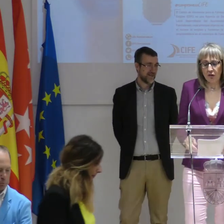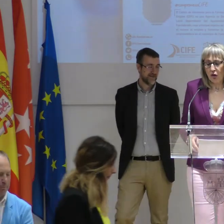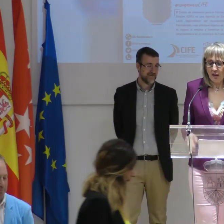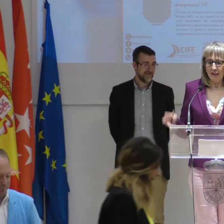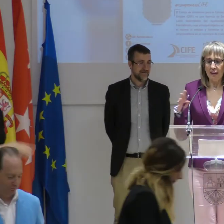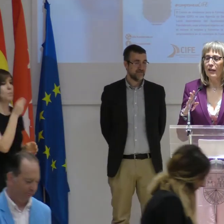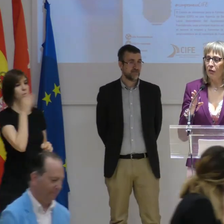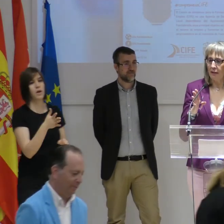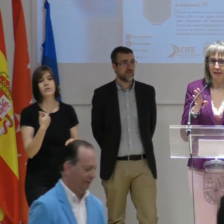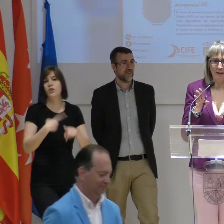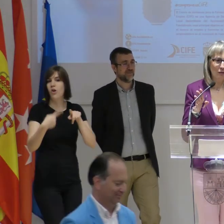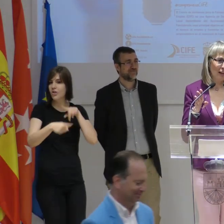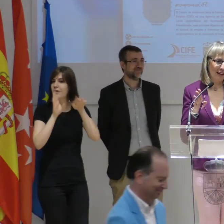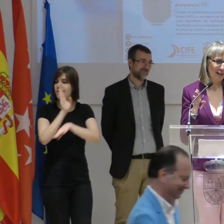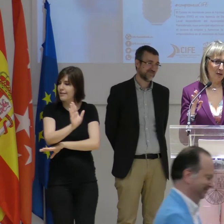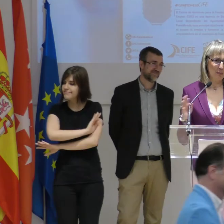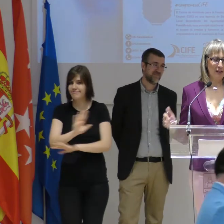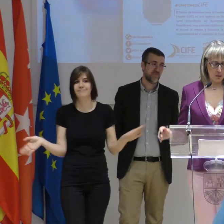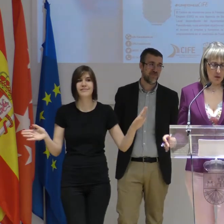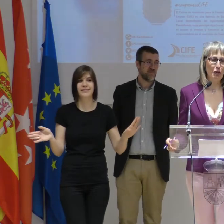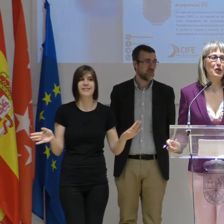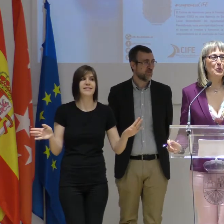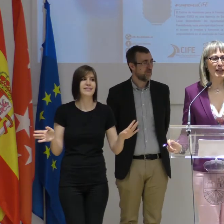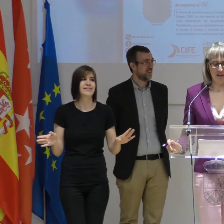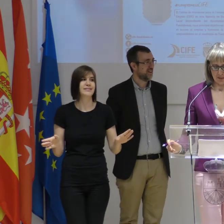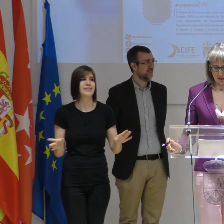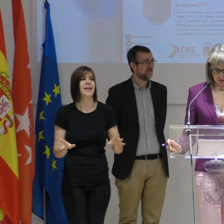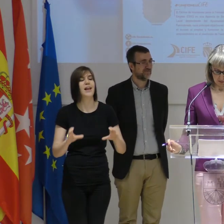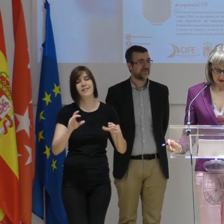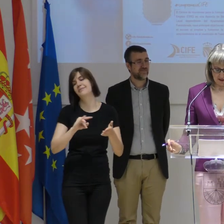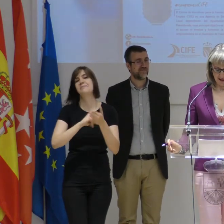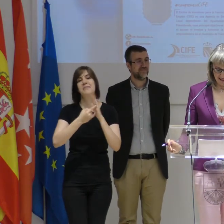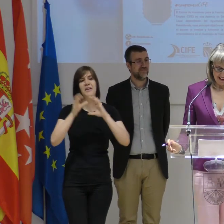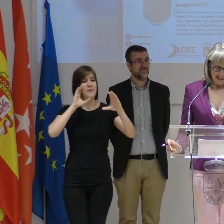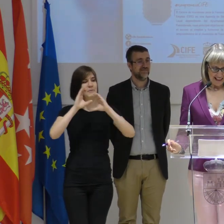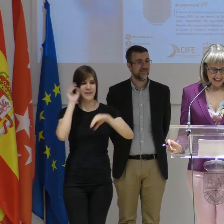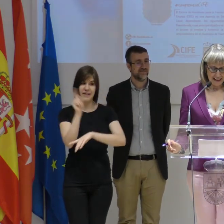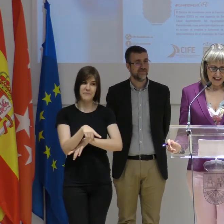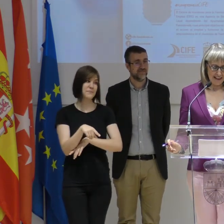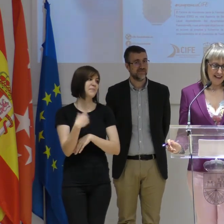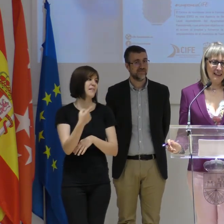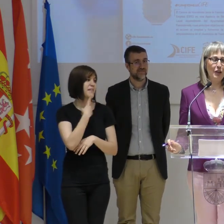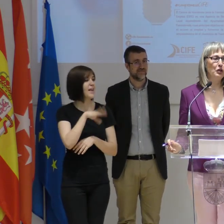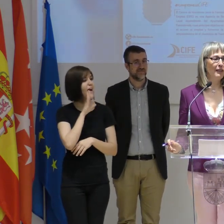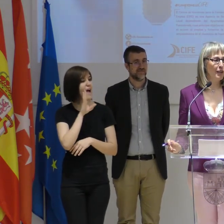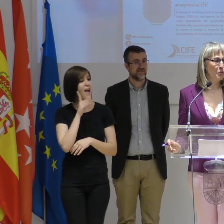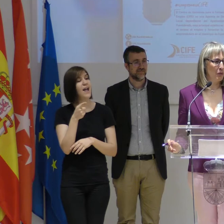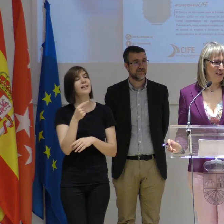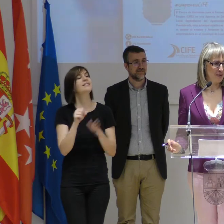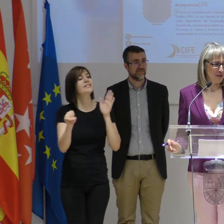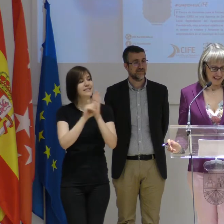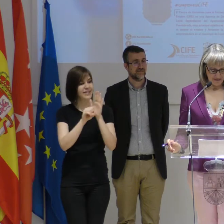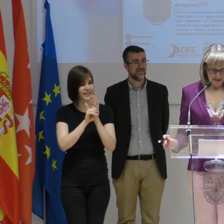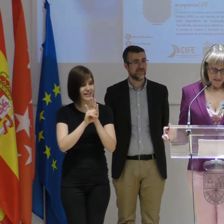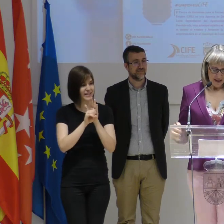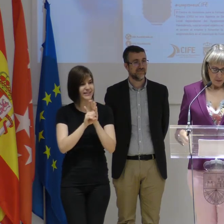Bueno, esto son cosas del directo, ¿eh? O sea, que pasa como en los medios de comunicación, pero como decía ella, el sello lo tendrán en su poder,